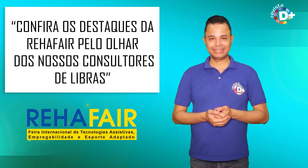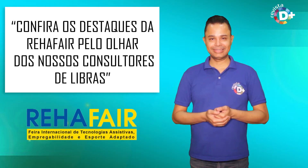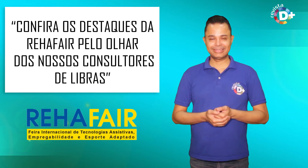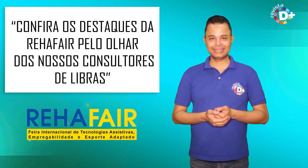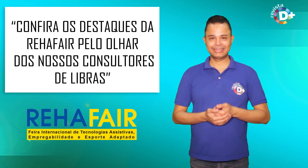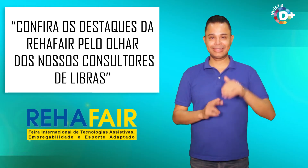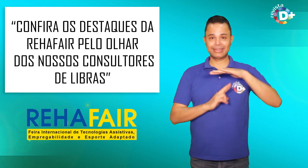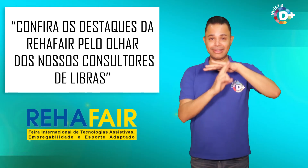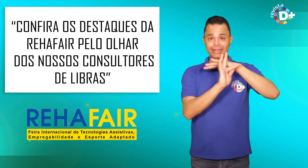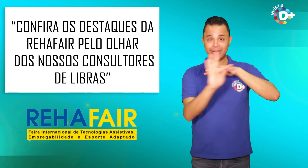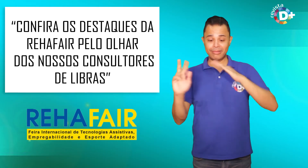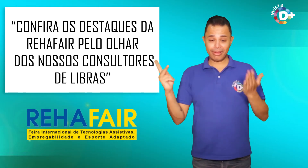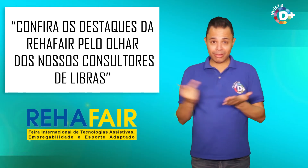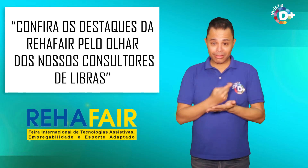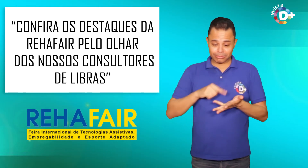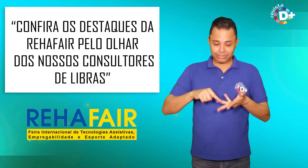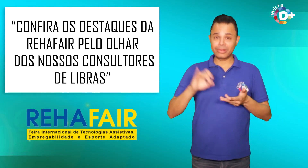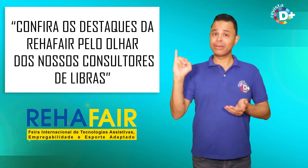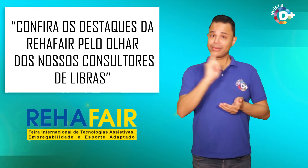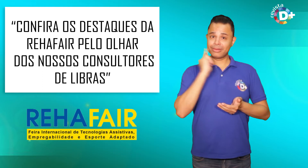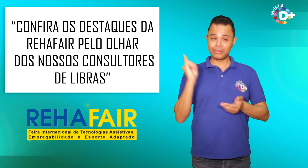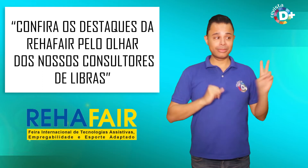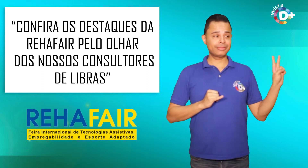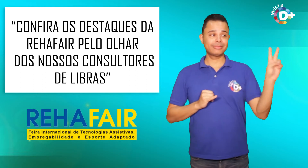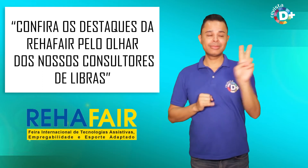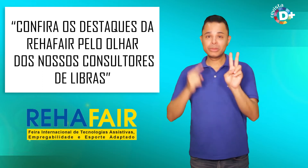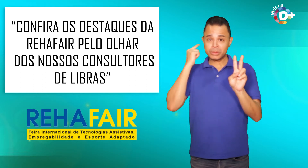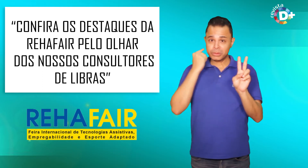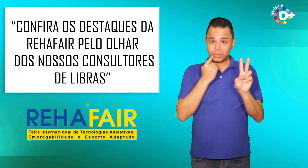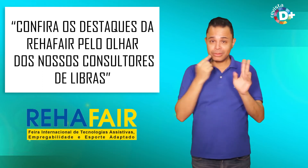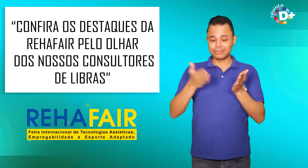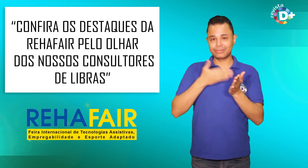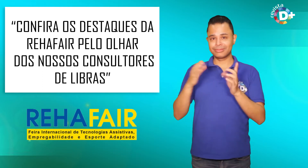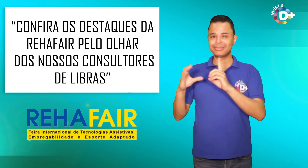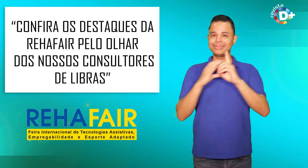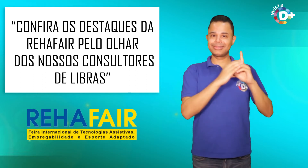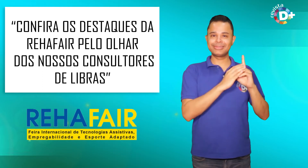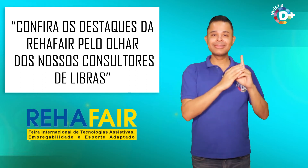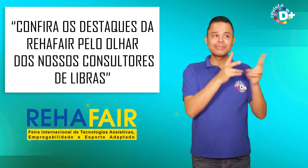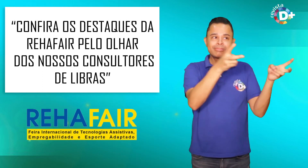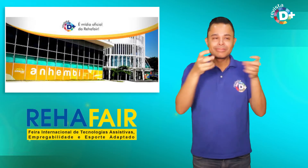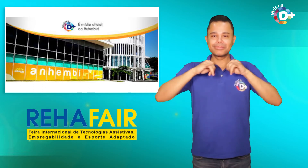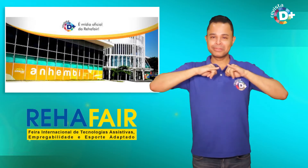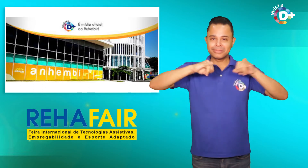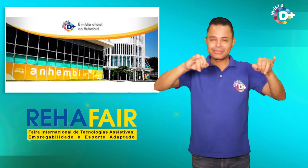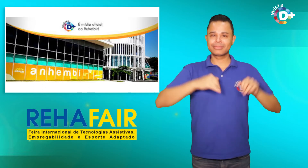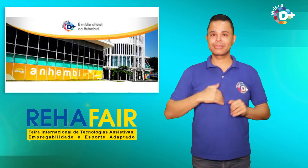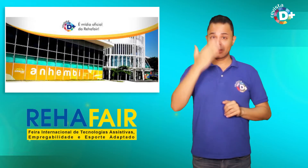Confira os destaques da Reafer pelo olhar dos nossos consultores de Libras. Como você conferiu a nossa